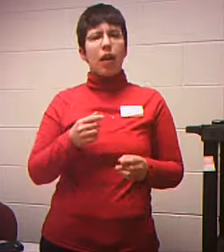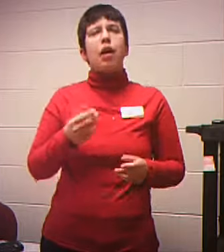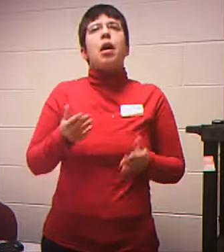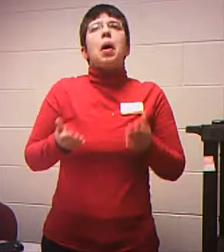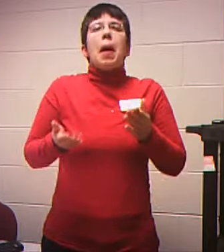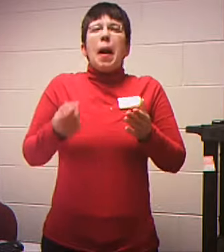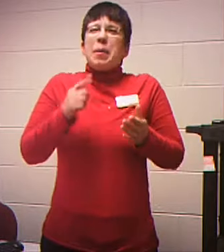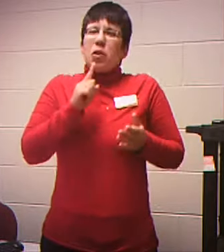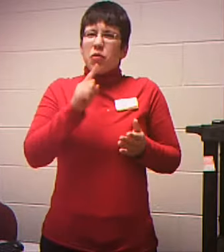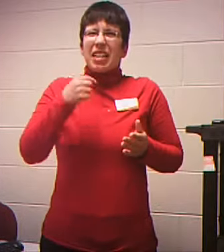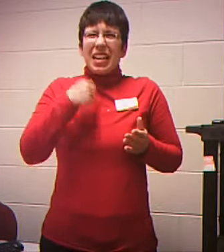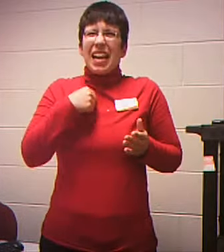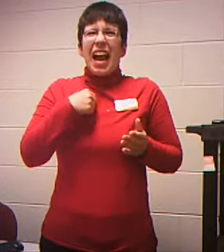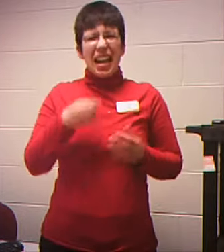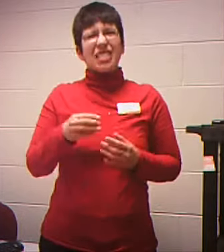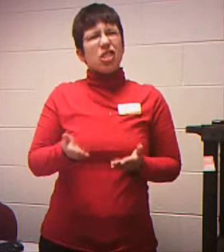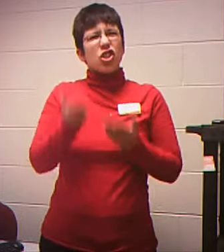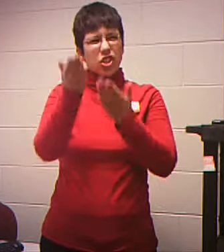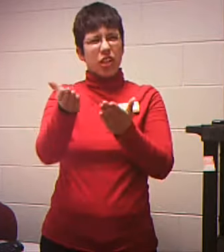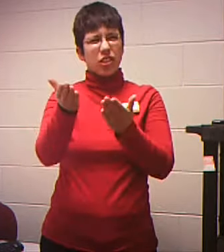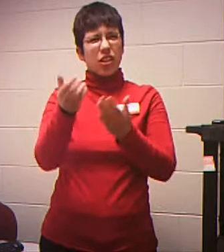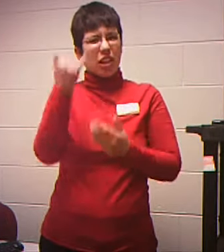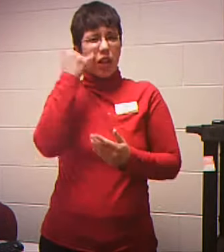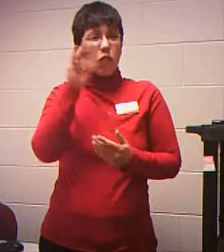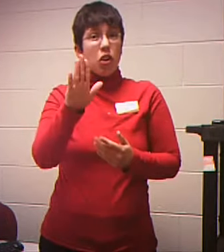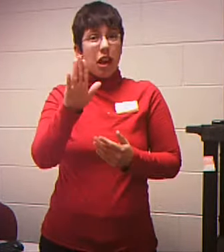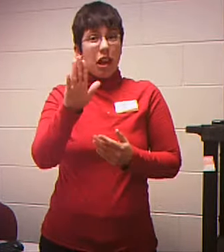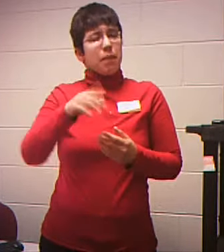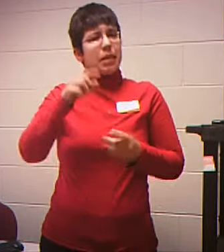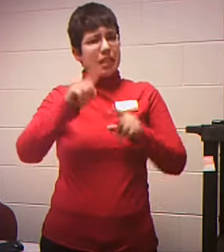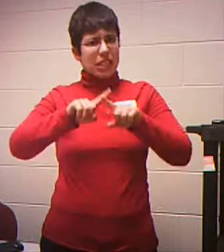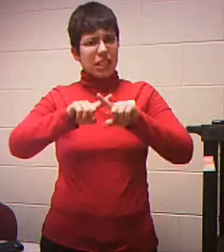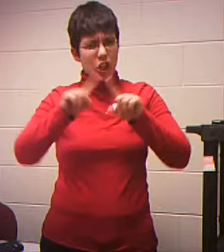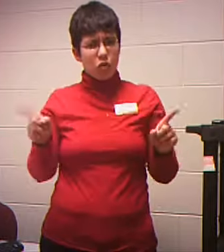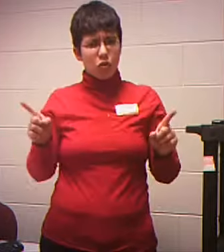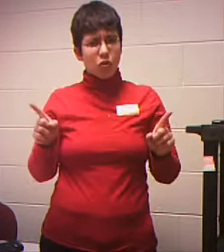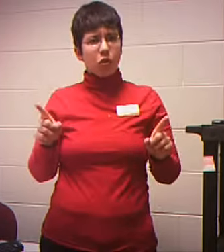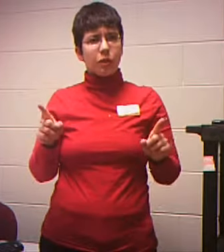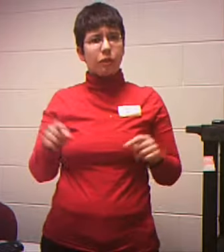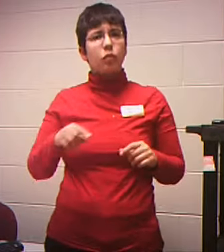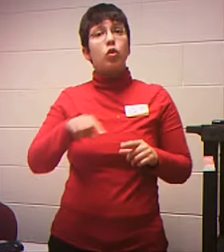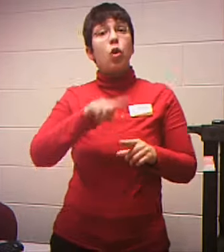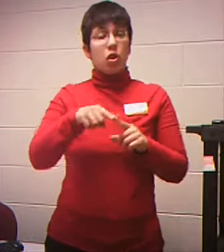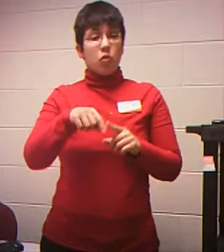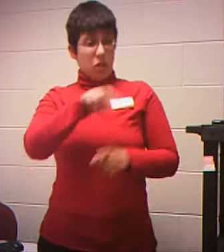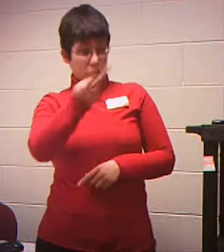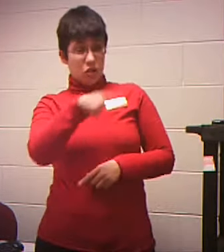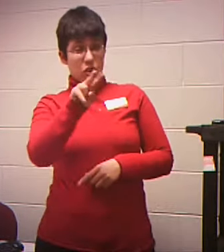very unusual name Because this will be used When we pull your credit And we don't want to get you confused With some other